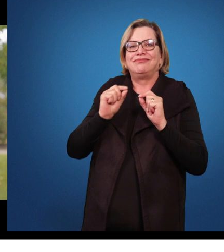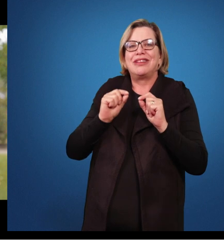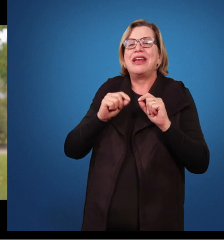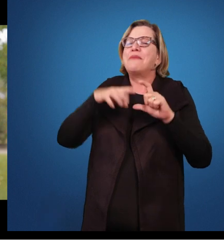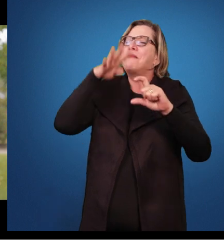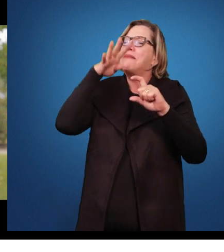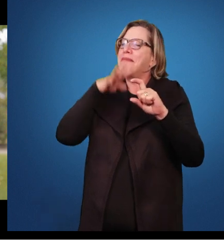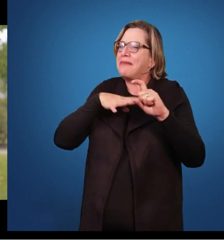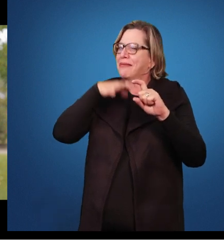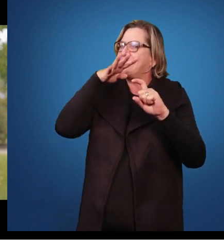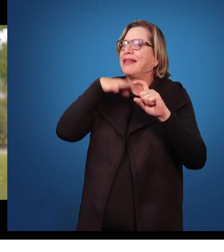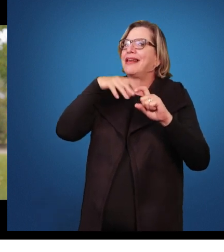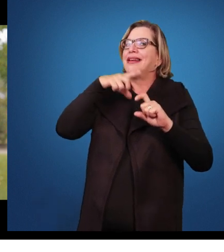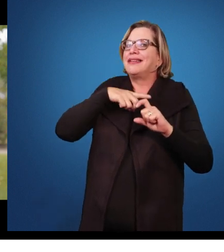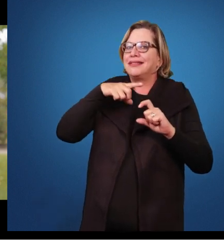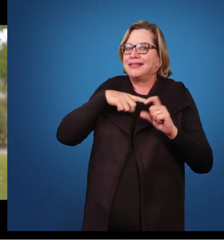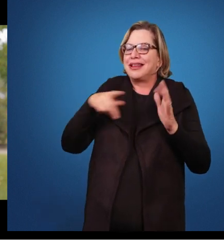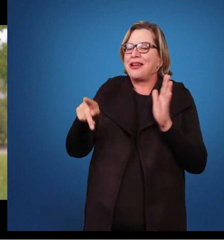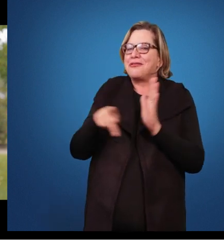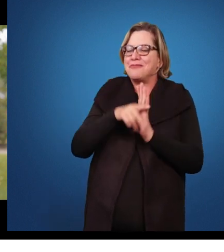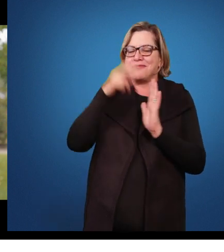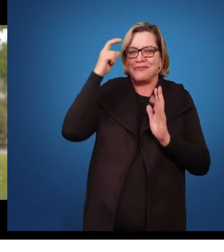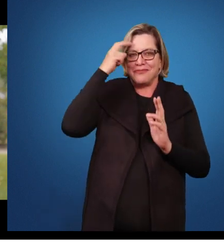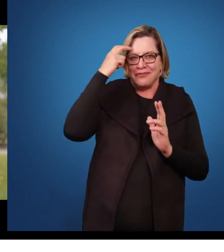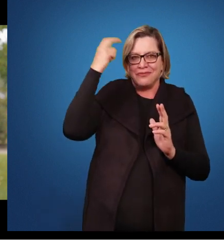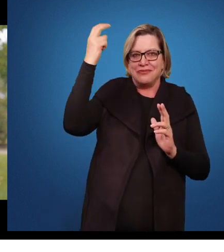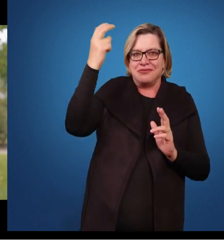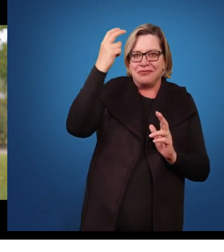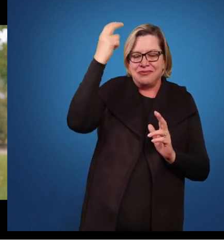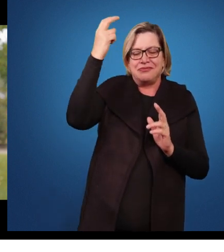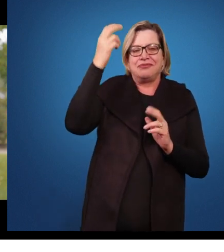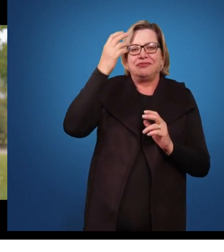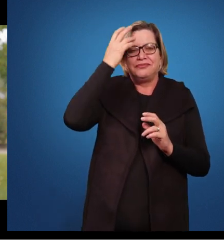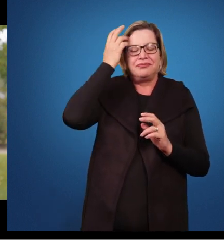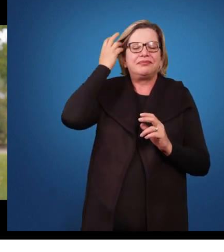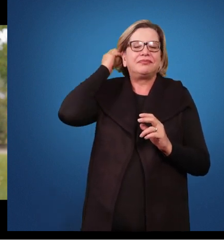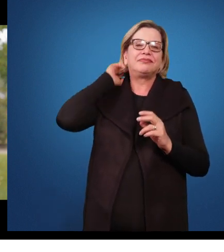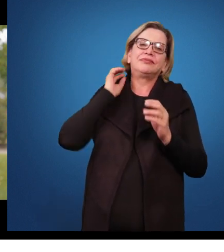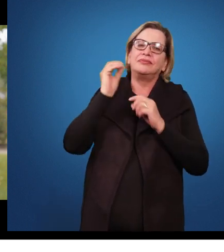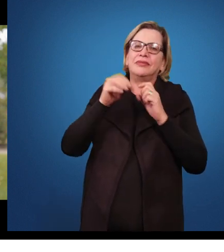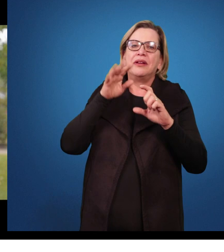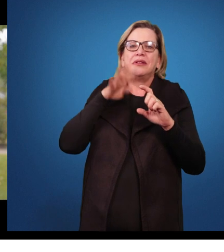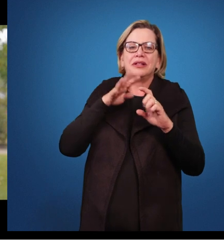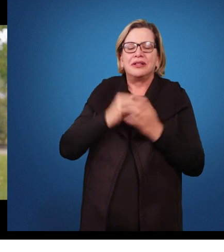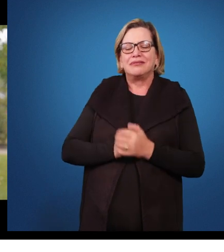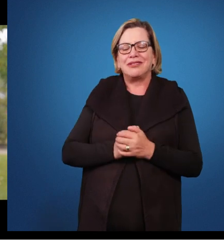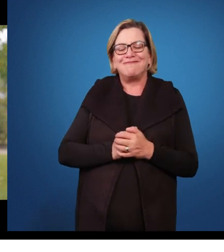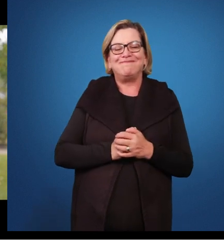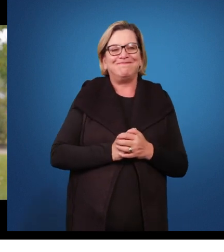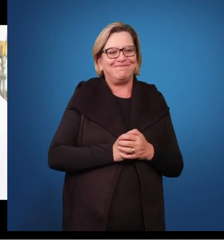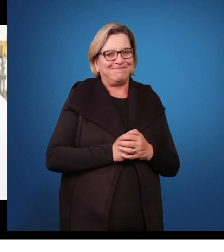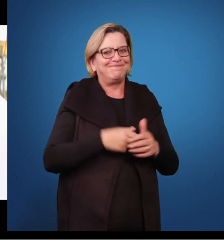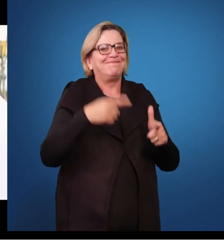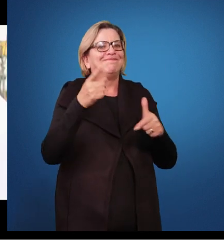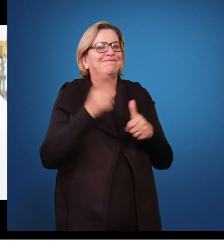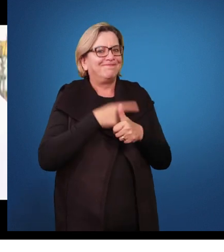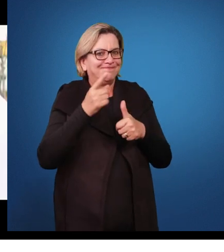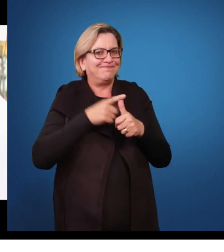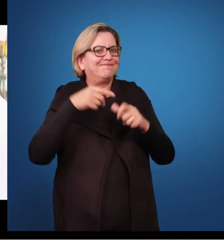que rondam esse tema e essa categoria de pessoa. Então, um dos primeiros mitos, que é muito